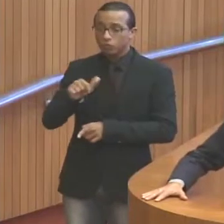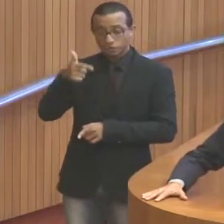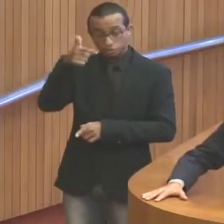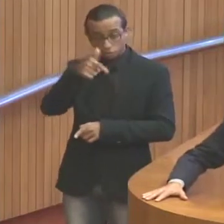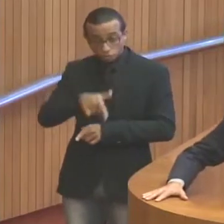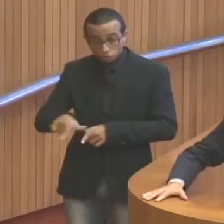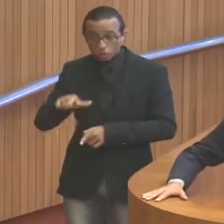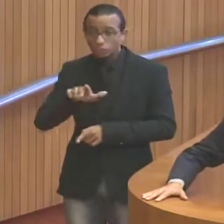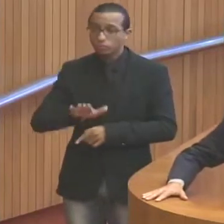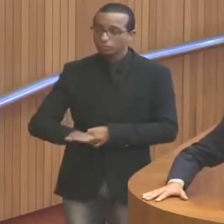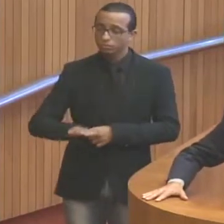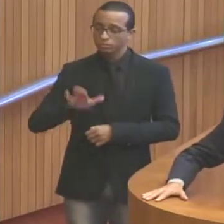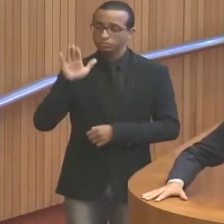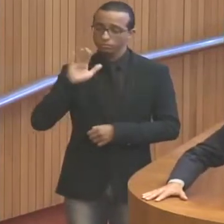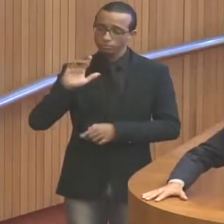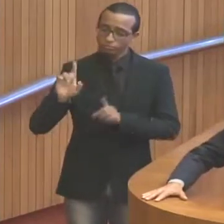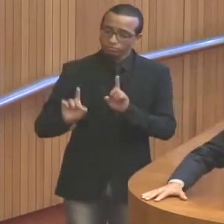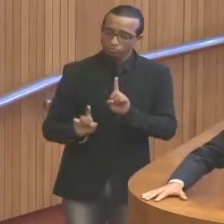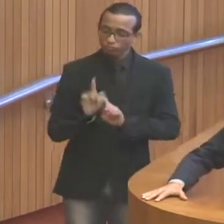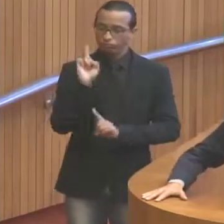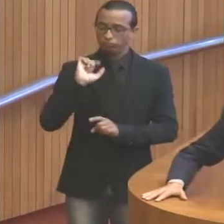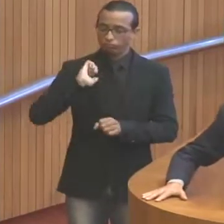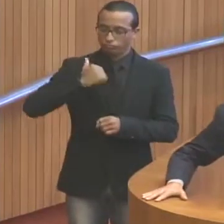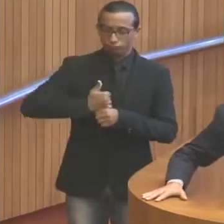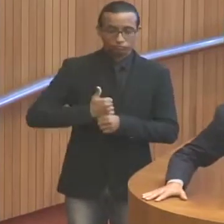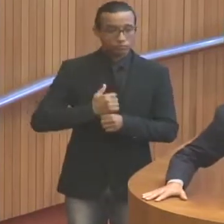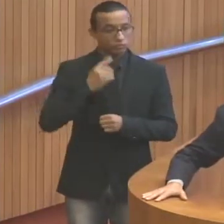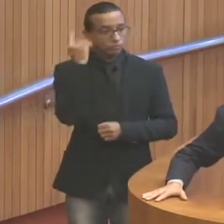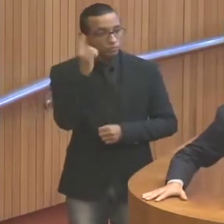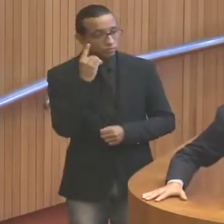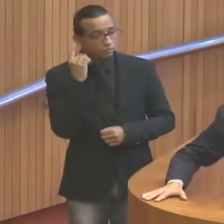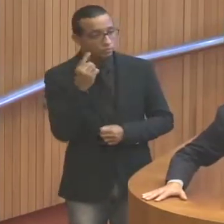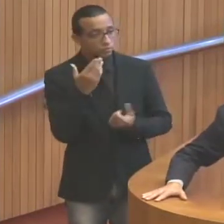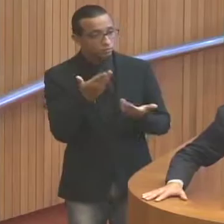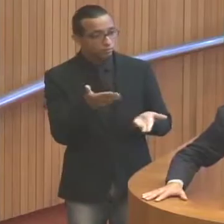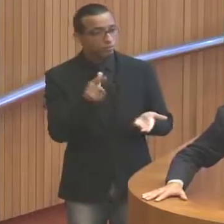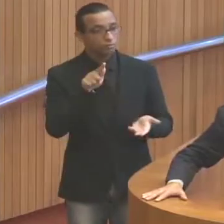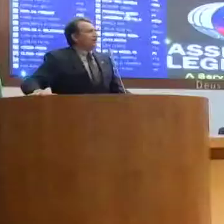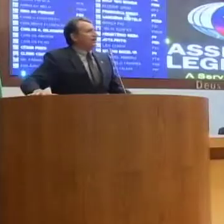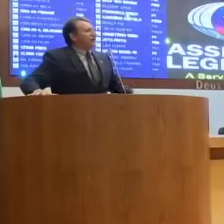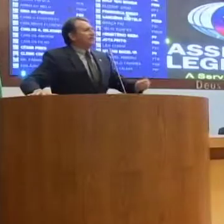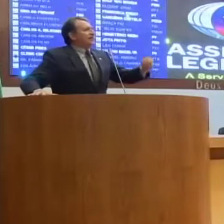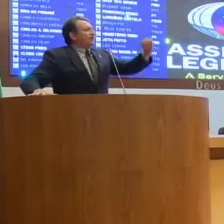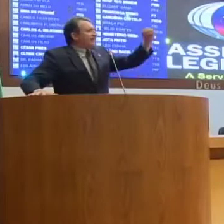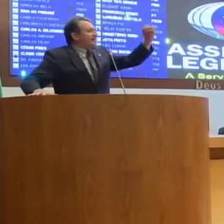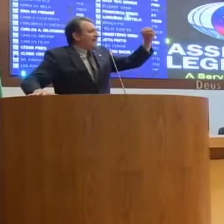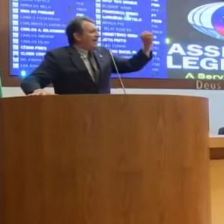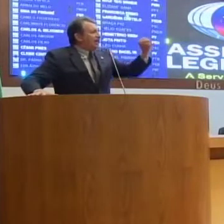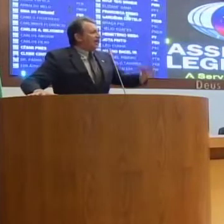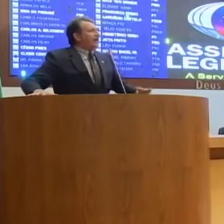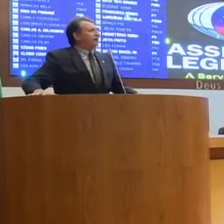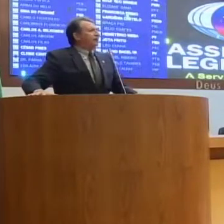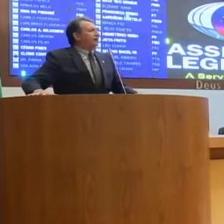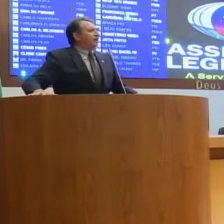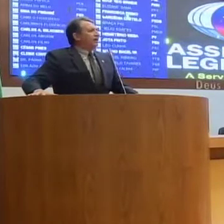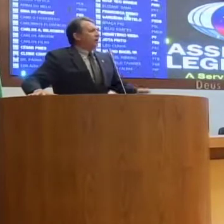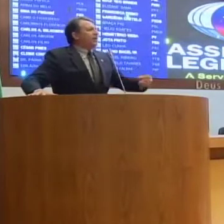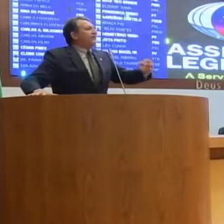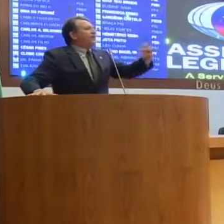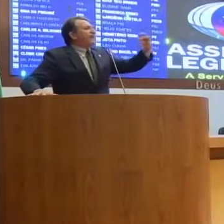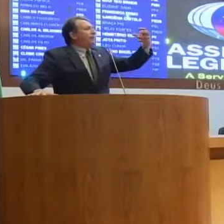reeleger, a presidenta Dilma Rousseff, deputada Gardênia Castelo, vai se reeleger,